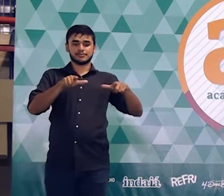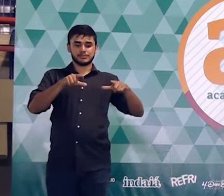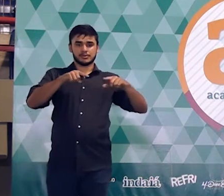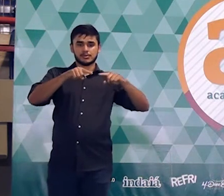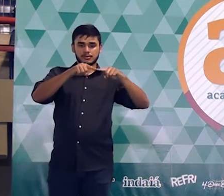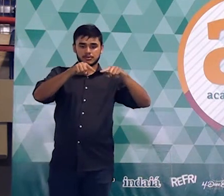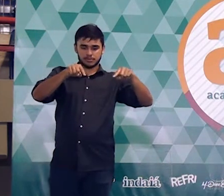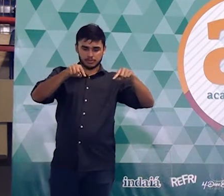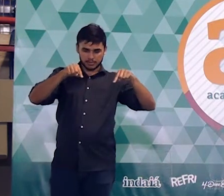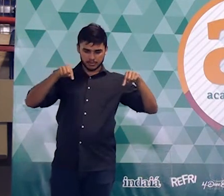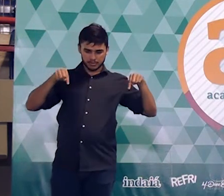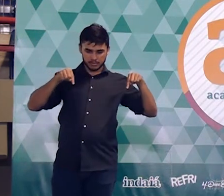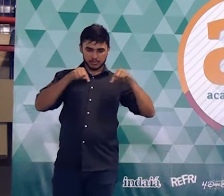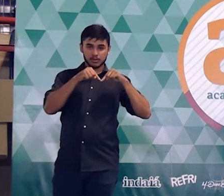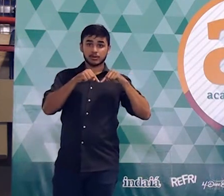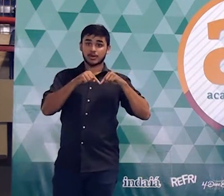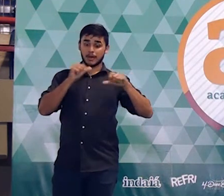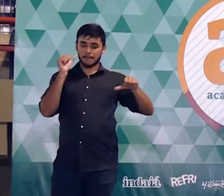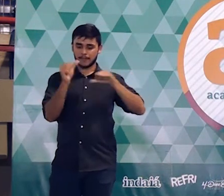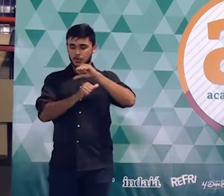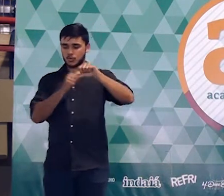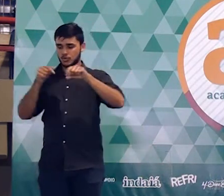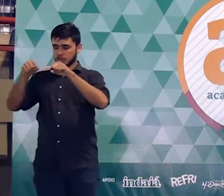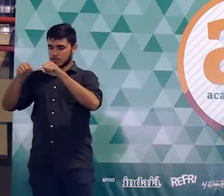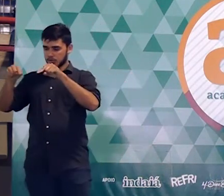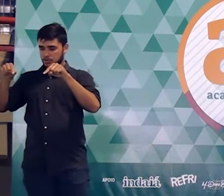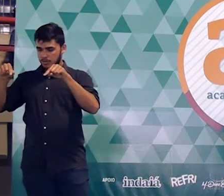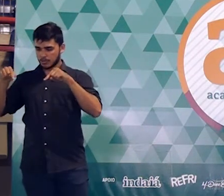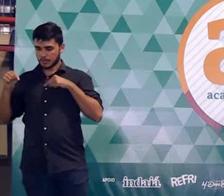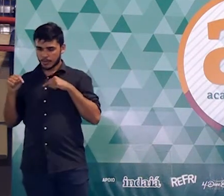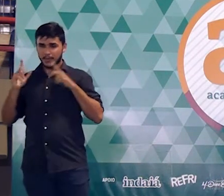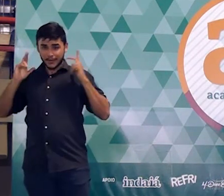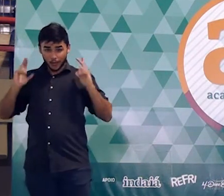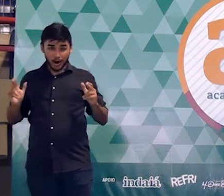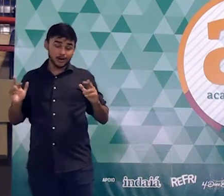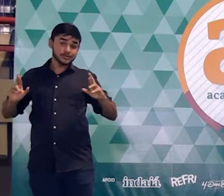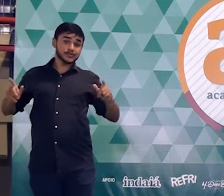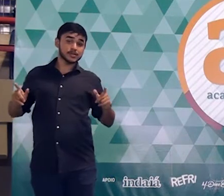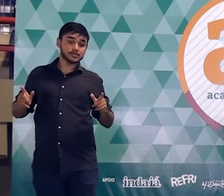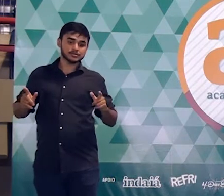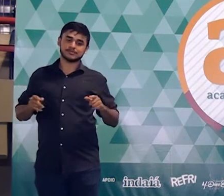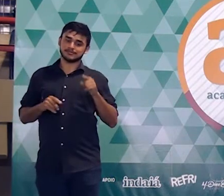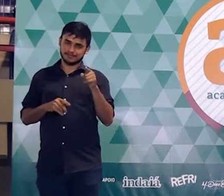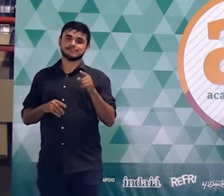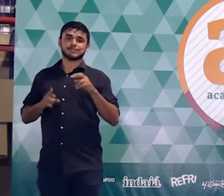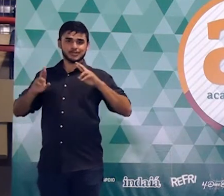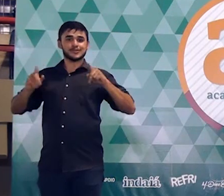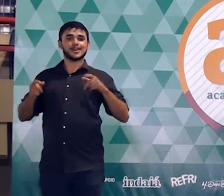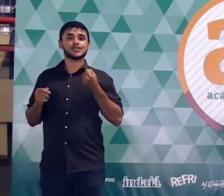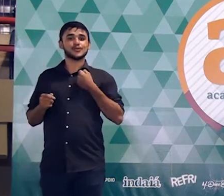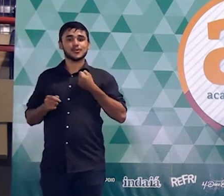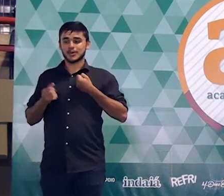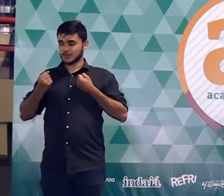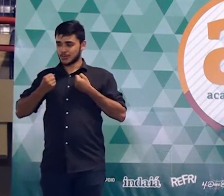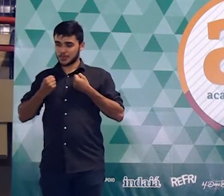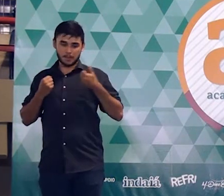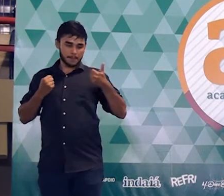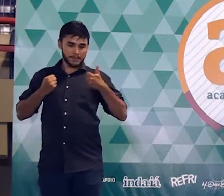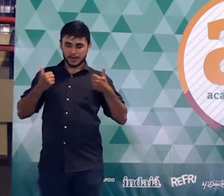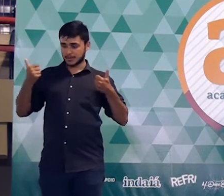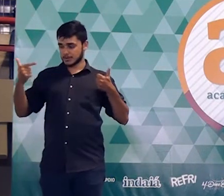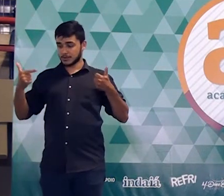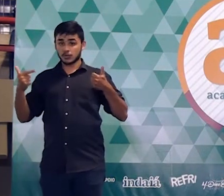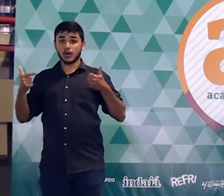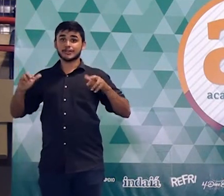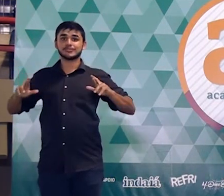uma alteração. Pessoal, as áreas ficaram iguais ou diferentes? Diferentes. Essa nova área, a